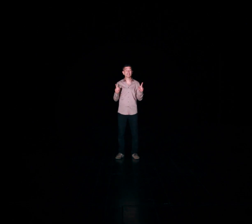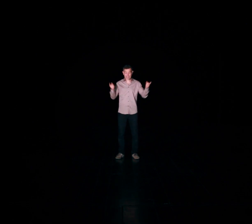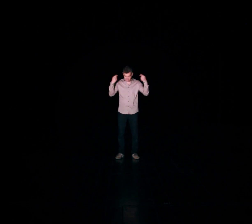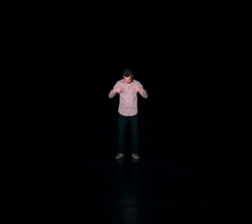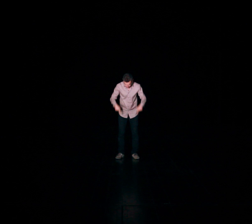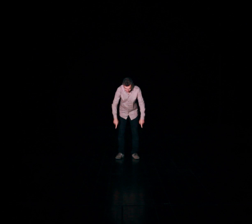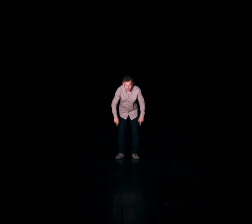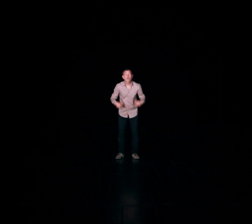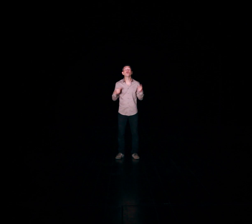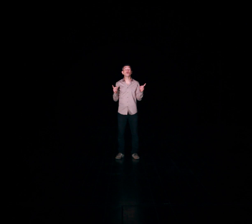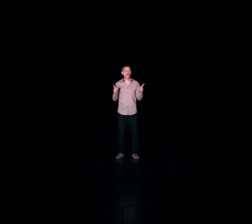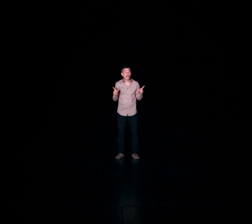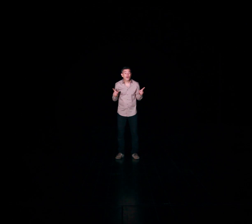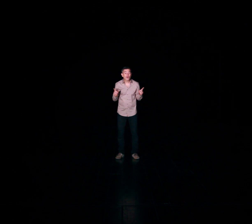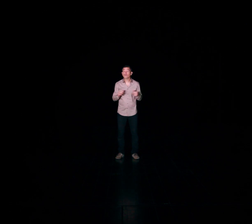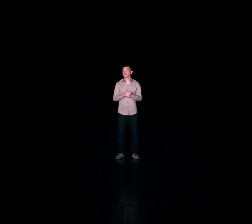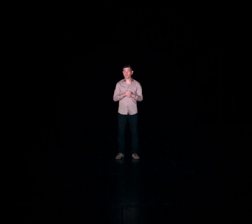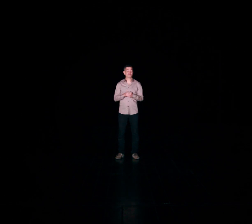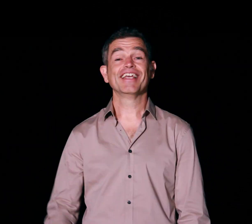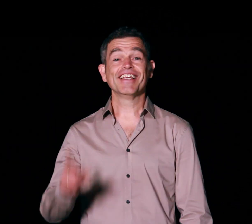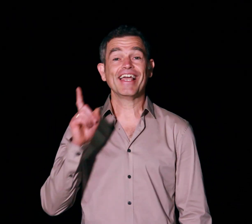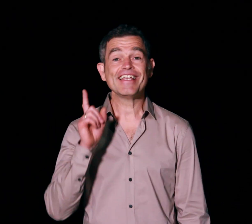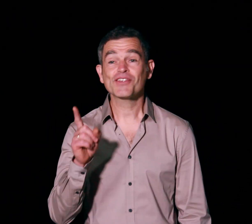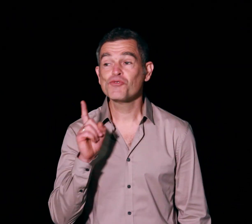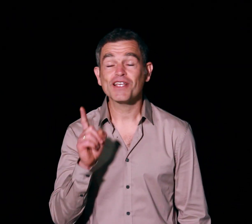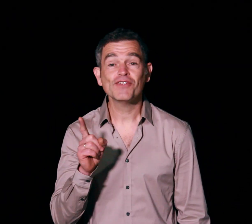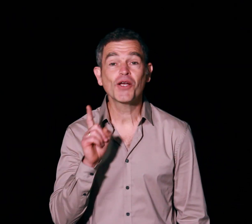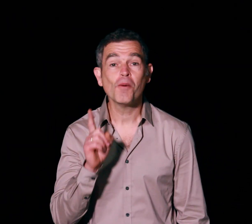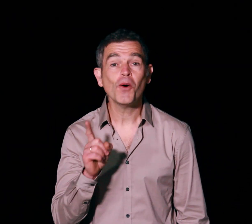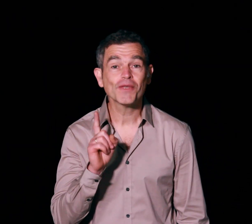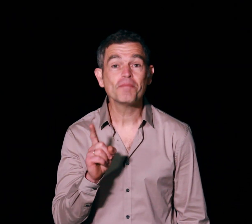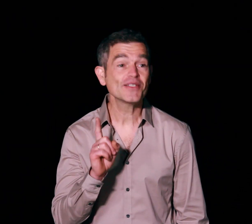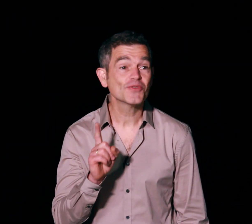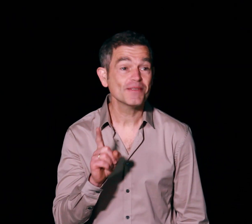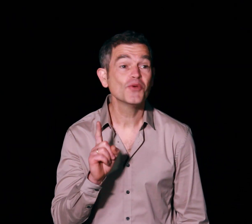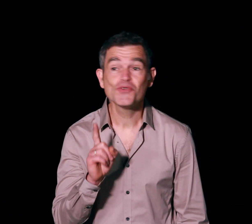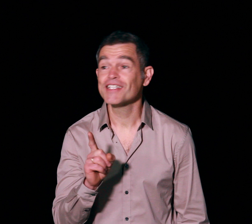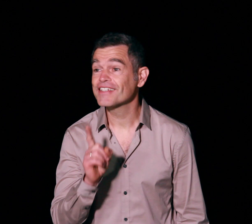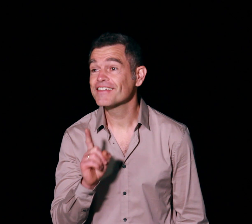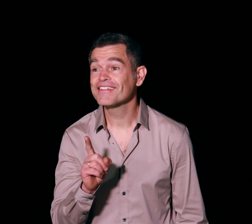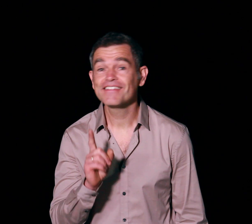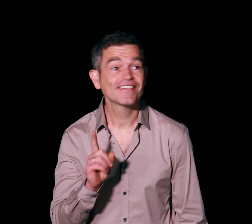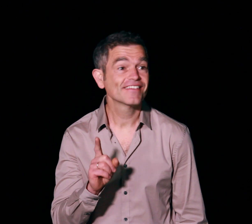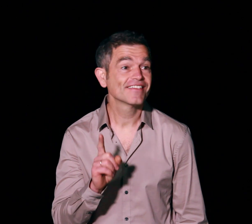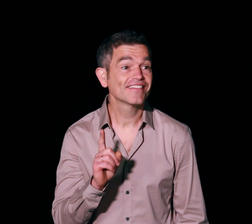le corps. Est-ce que vous savez comment on appelle ce type de musique ?